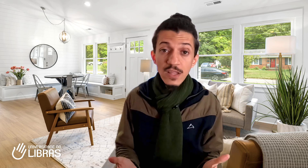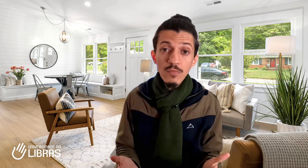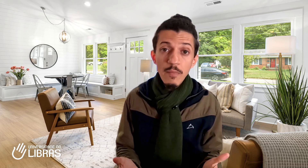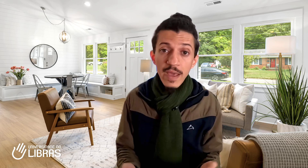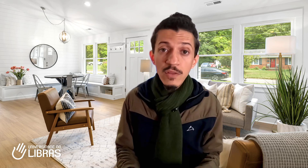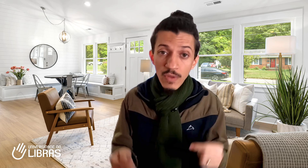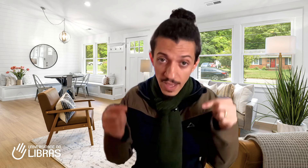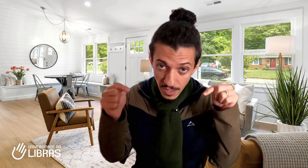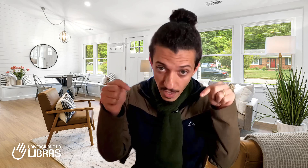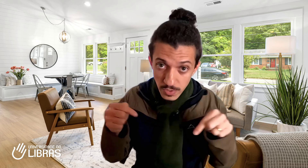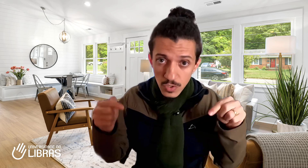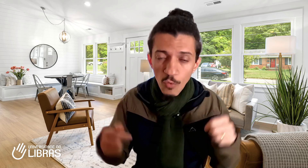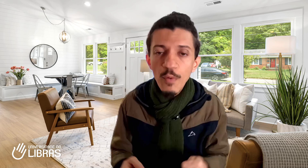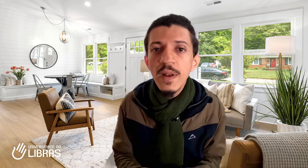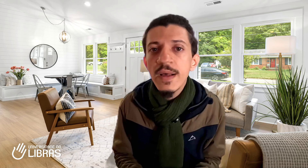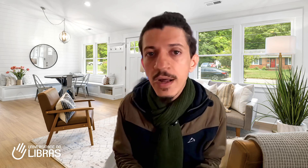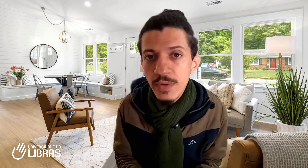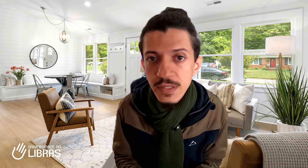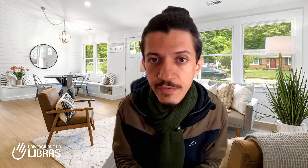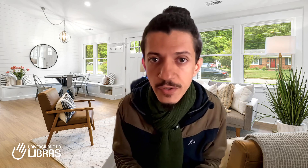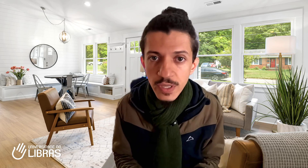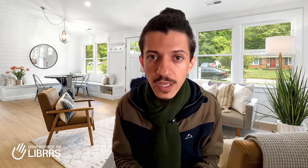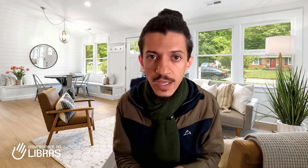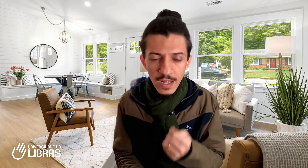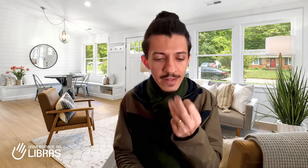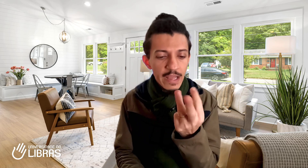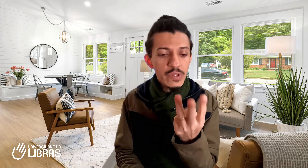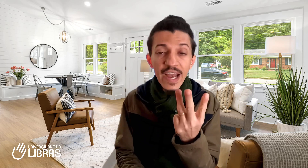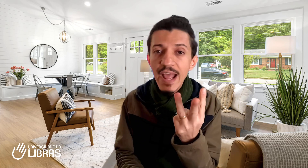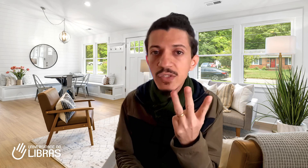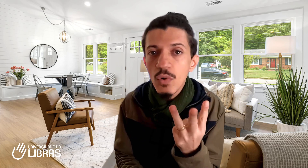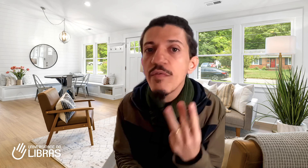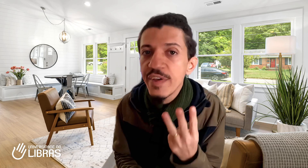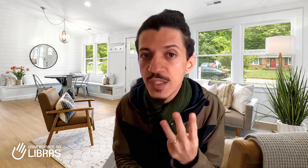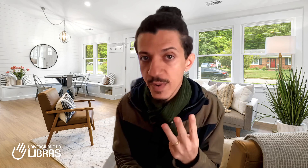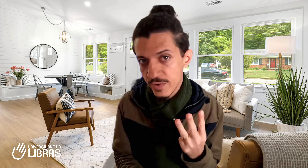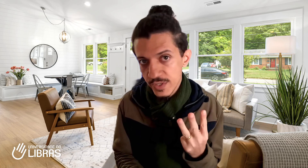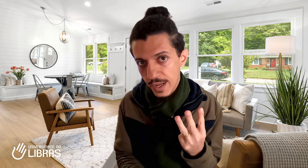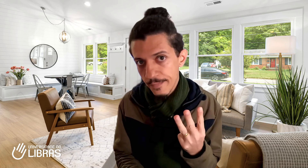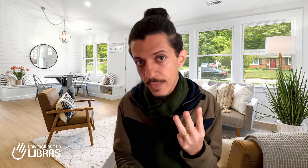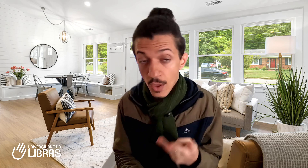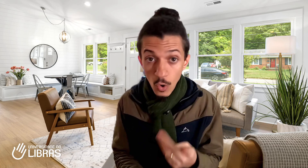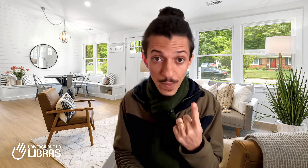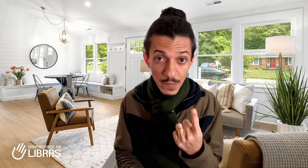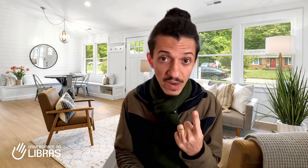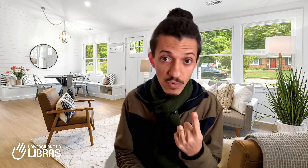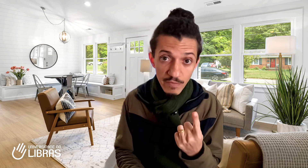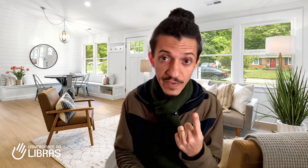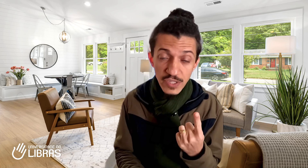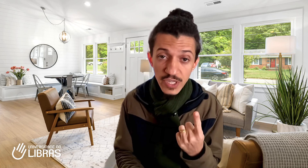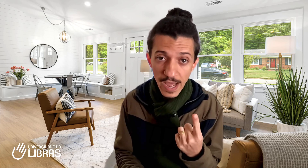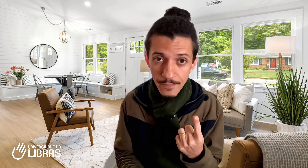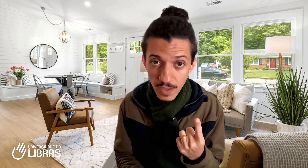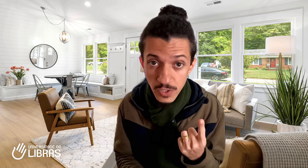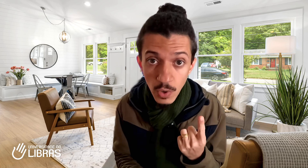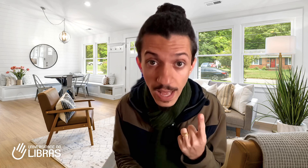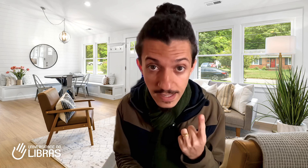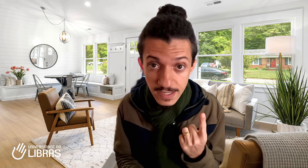momento em que eu estou publicando esse vídeo aqui, tenho três convites para você. O primeiro convite é eu estou realizando